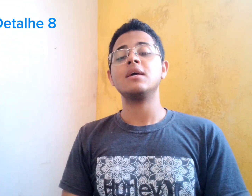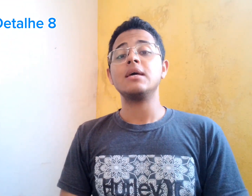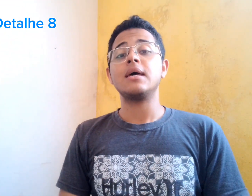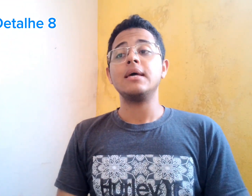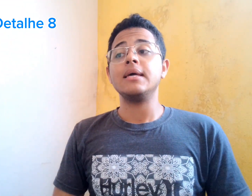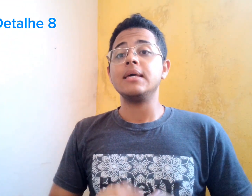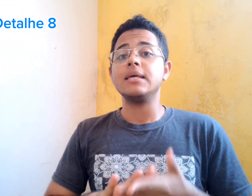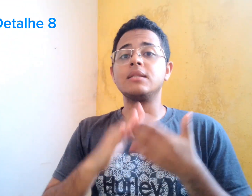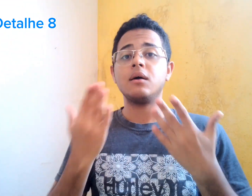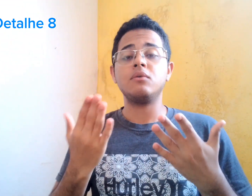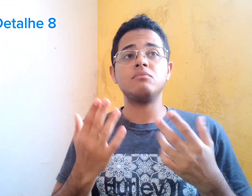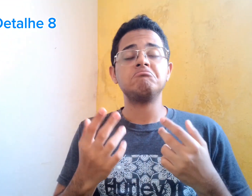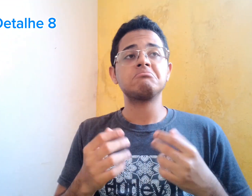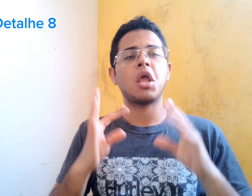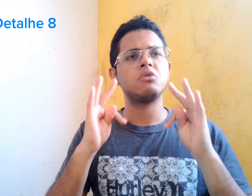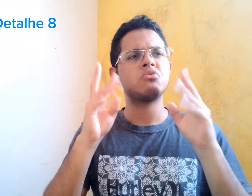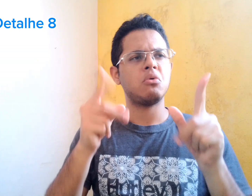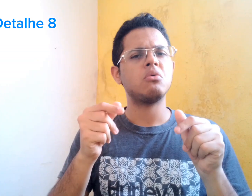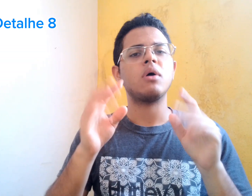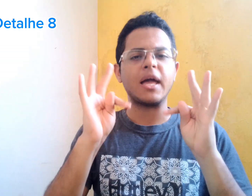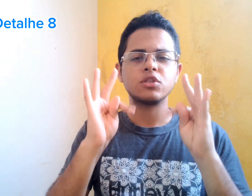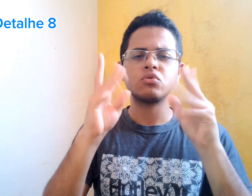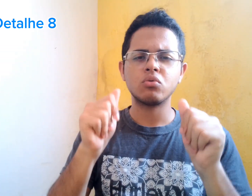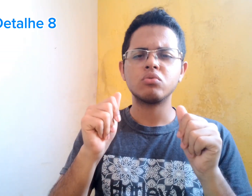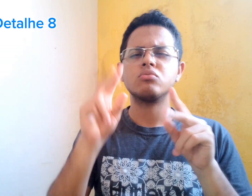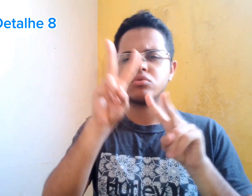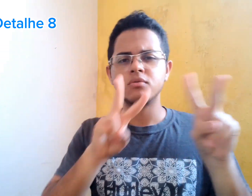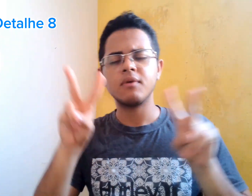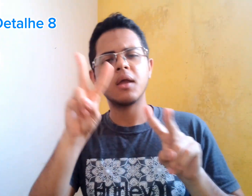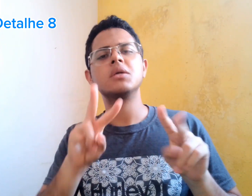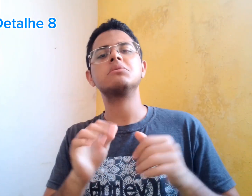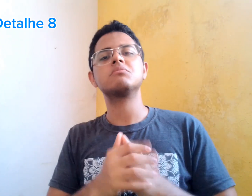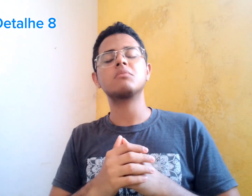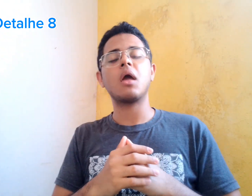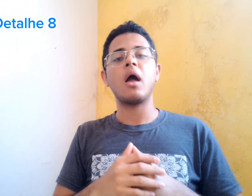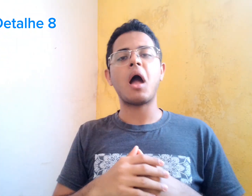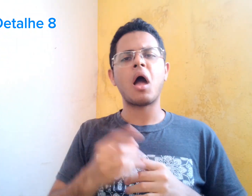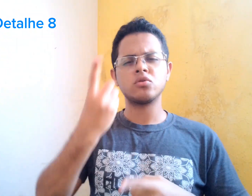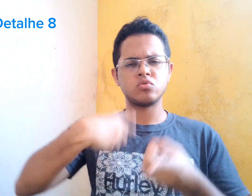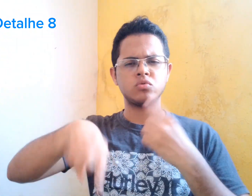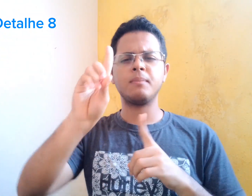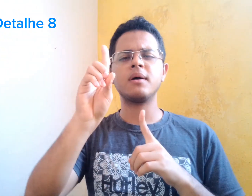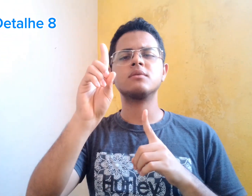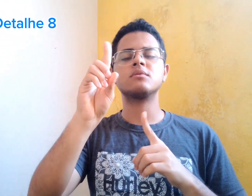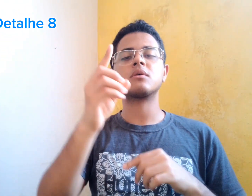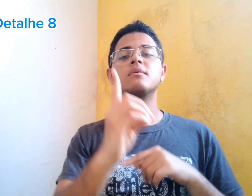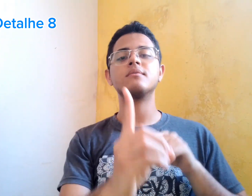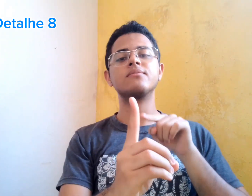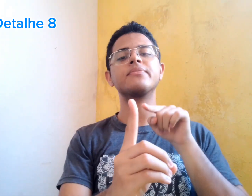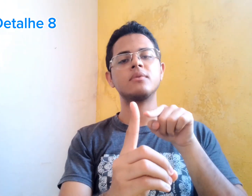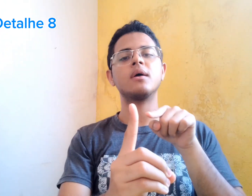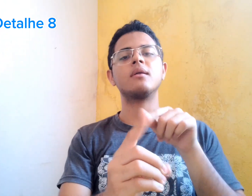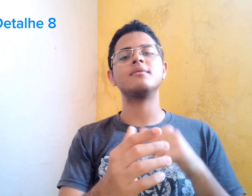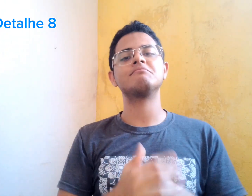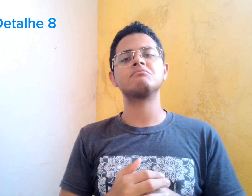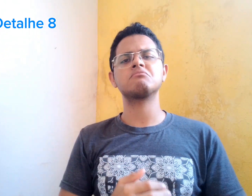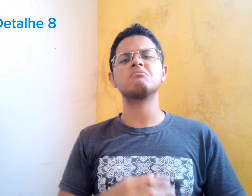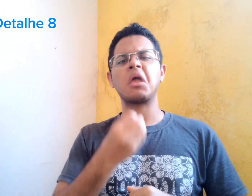Então... Todas as pessoas... Ficavam admiradas. Ficaram admiradas... Quando viram ela